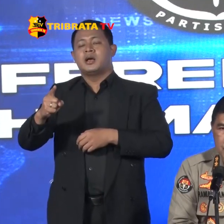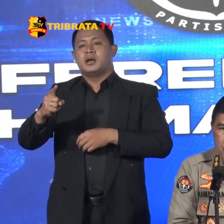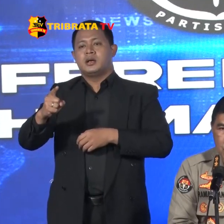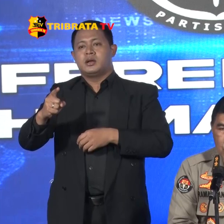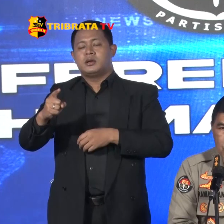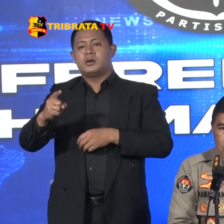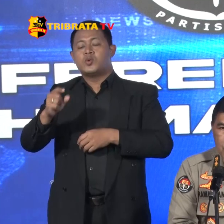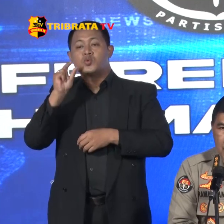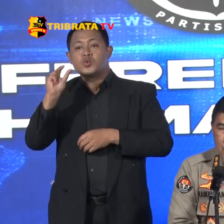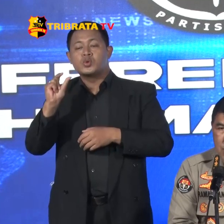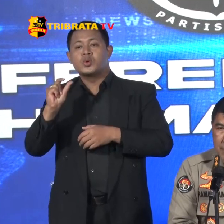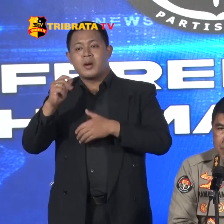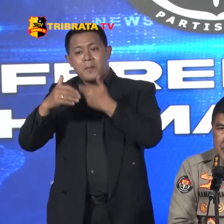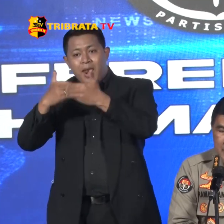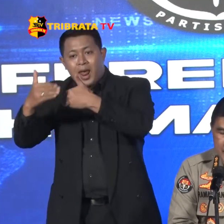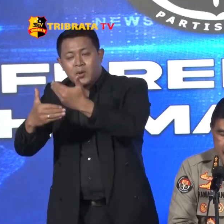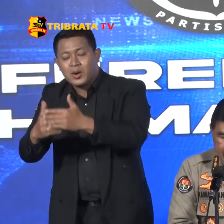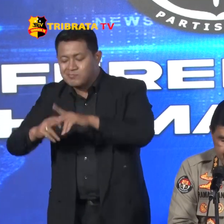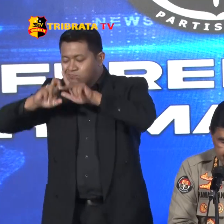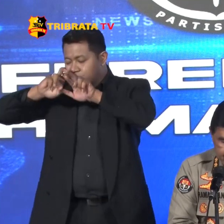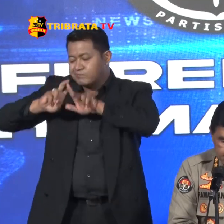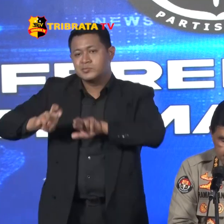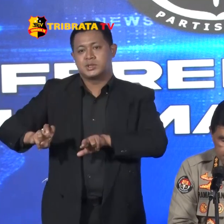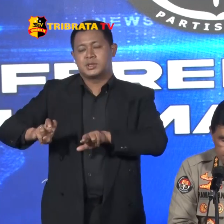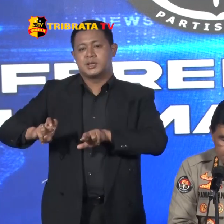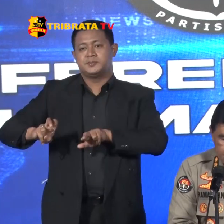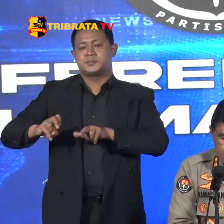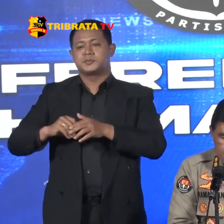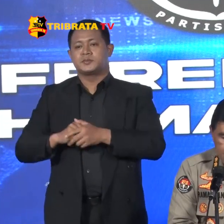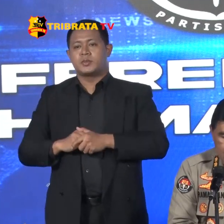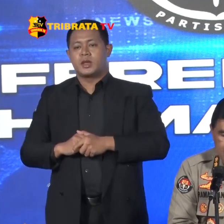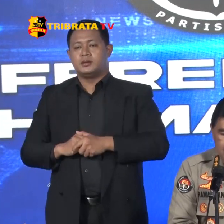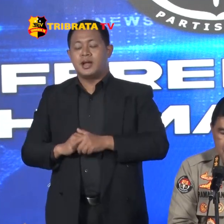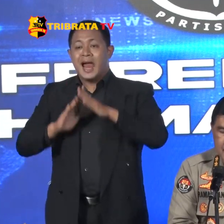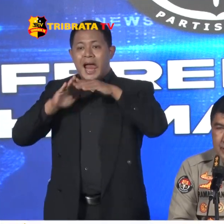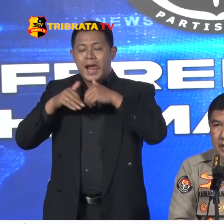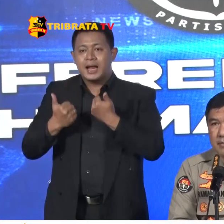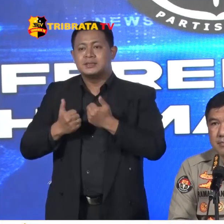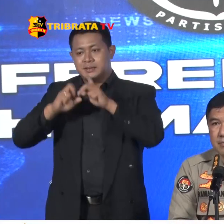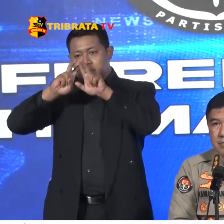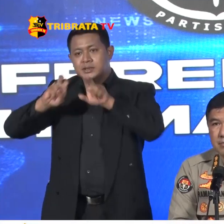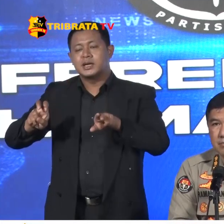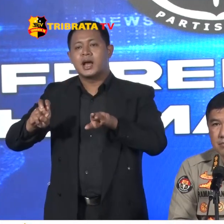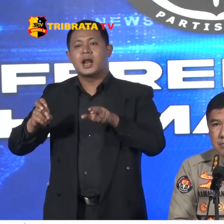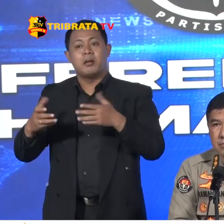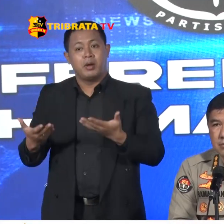Untuk melakukan penyelidikan Hasil penyelidikan